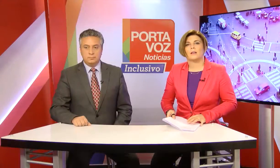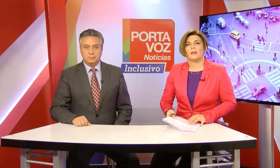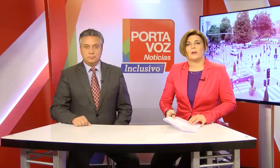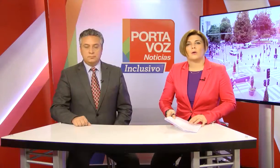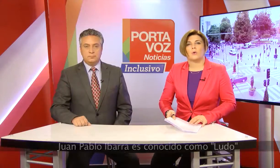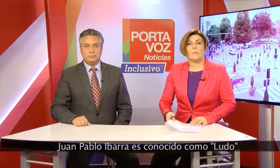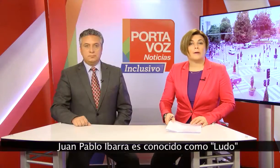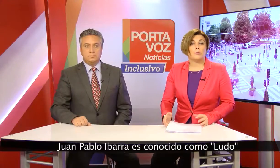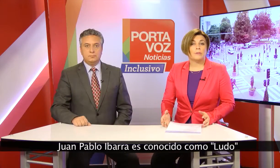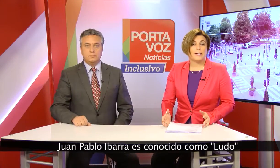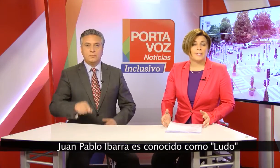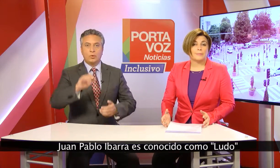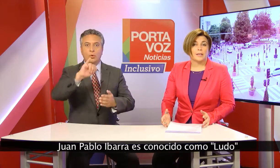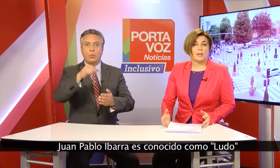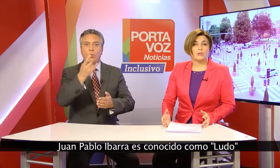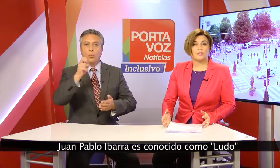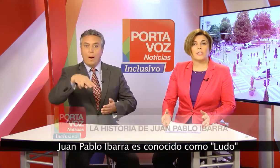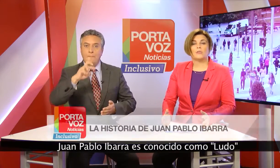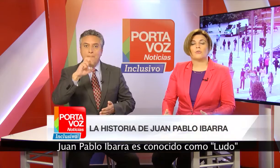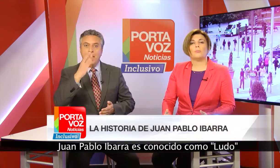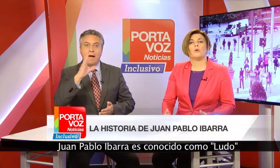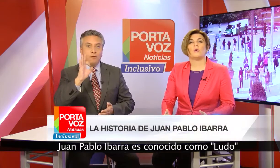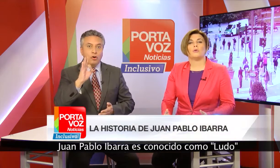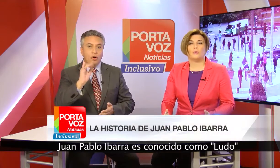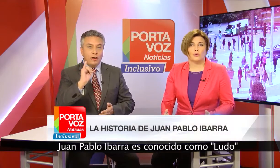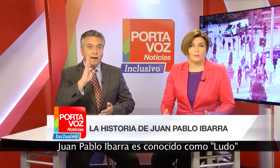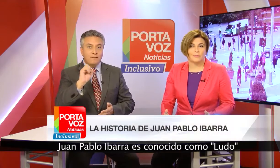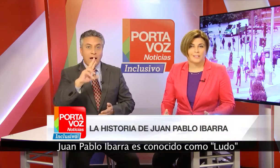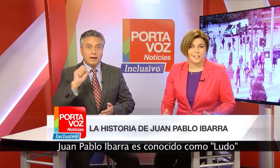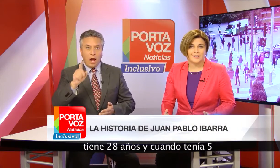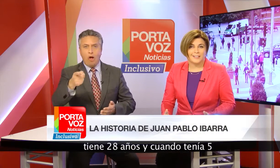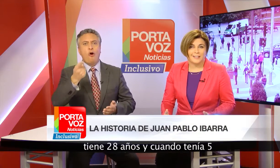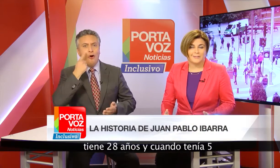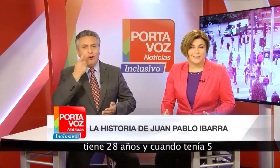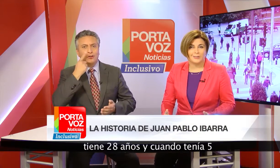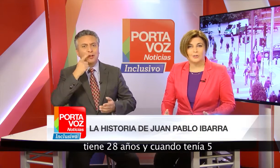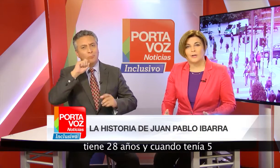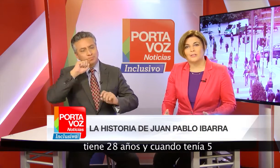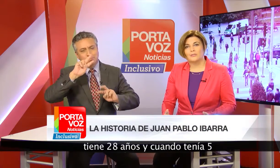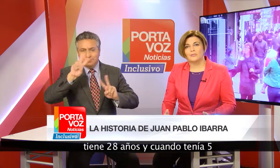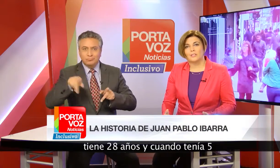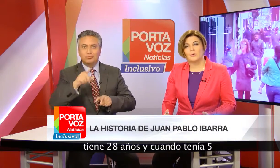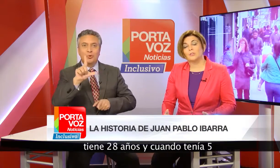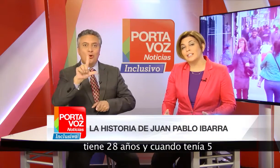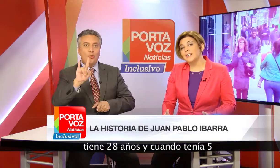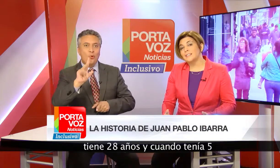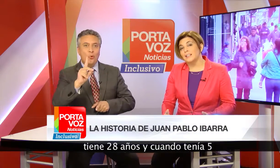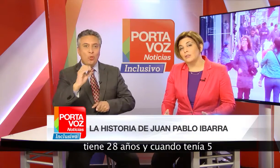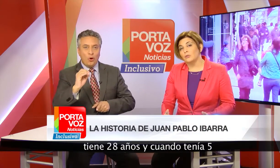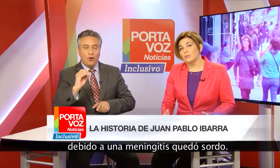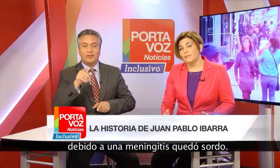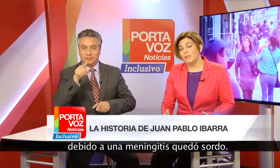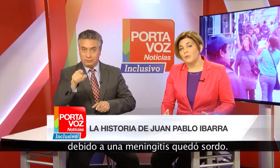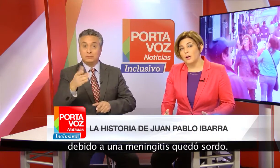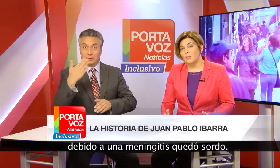Juan Pablo Ibarra es conocido como Ludo, tiene 28 años y cuando tenía 5 debido a una